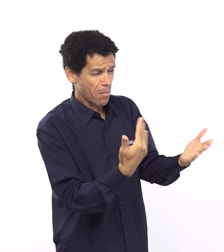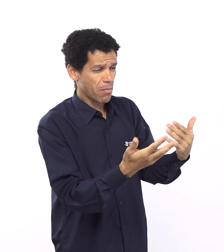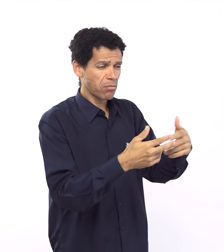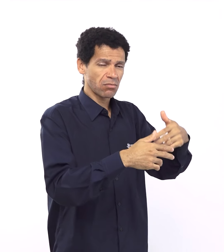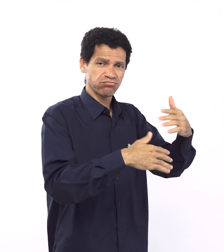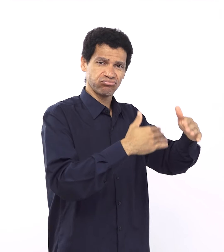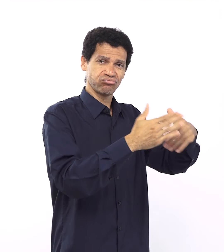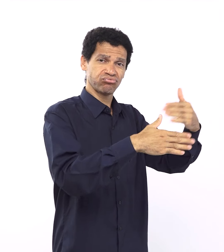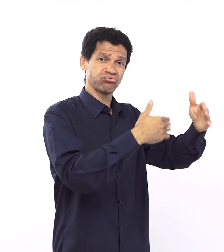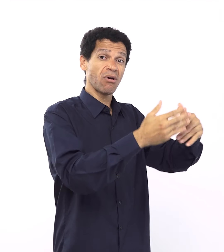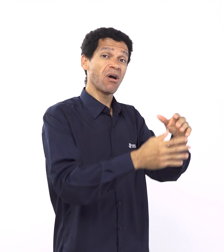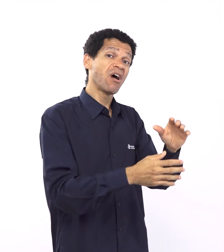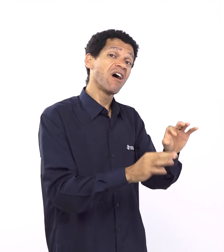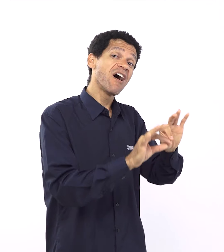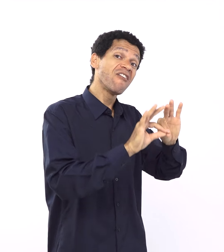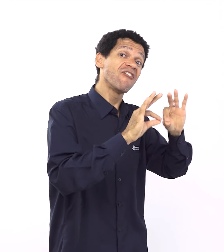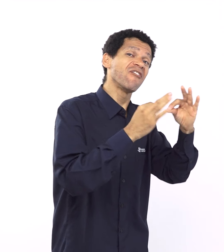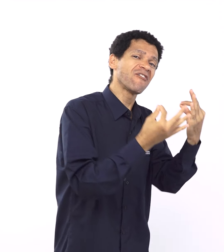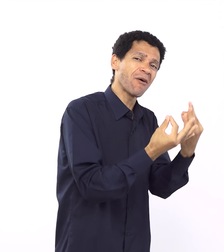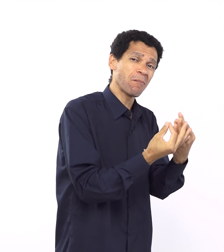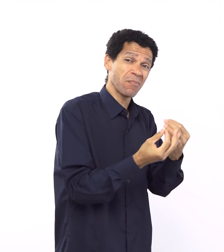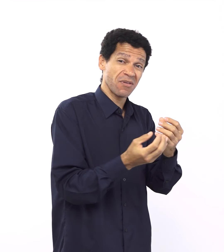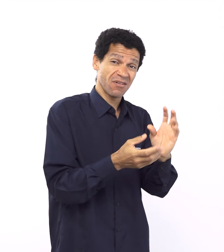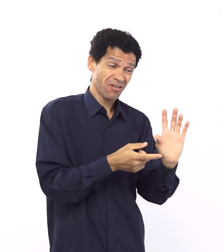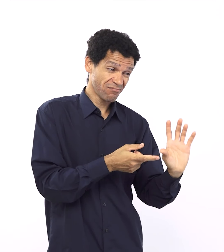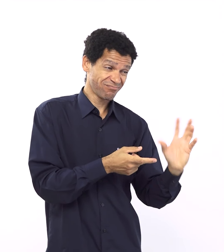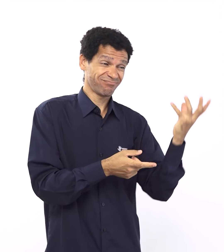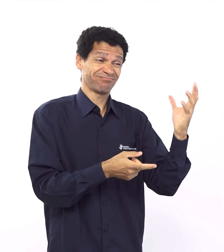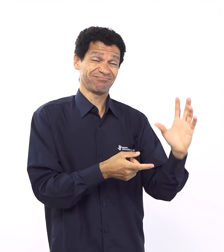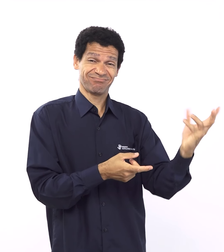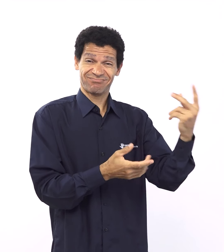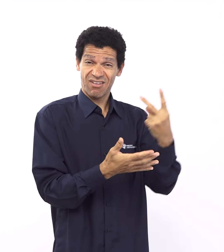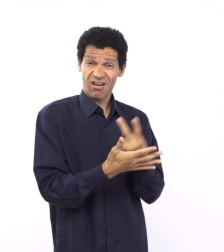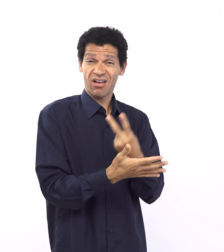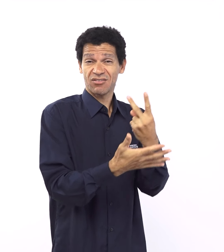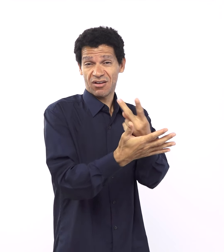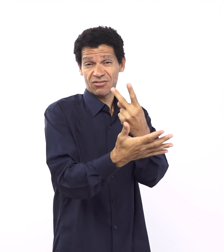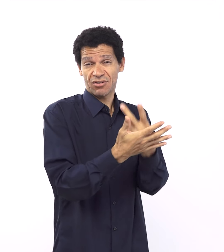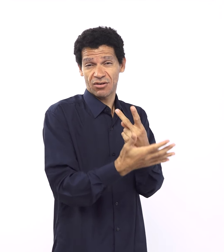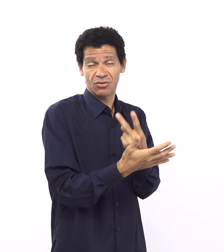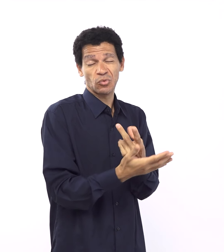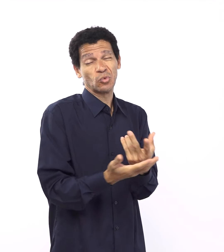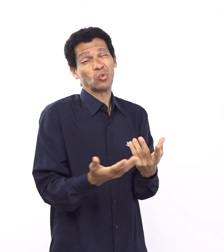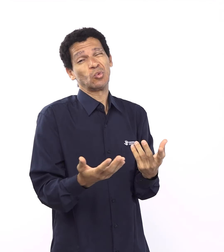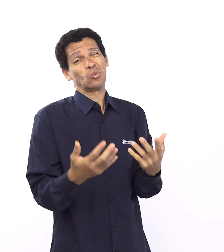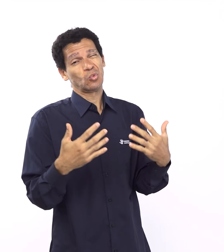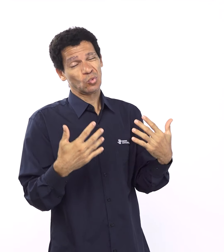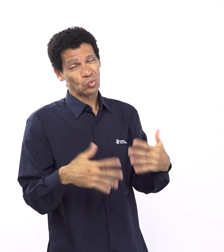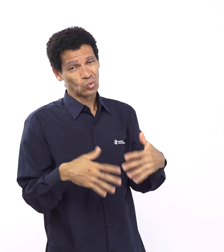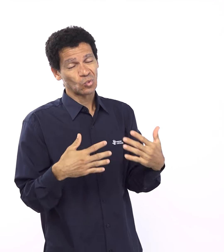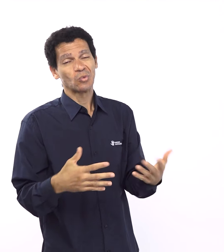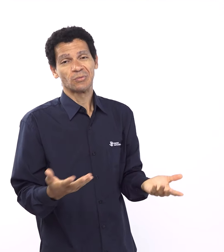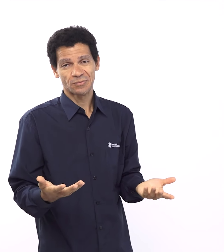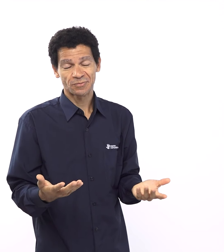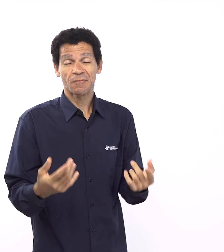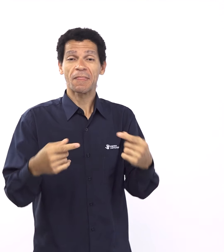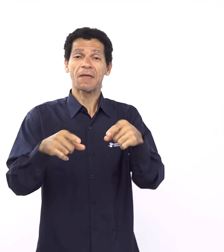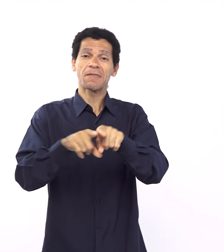meio do conto dele, ele começa a narrar os irmãos conversando sobre a divisão de terras que nem tem ainda, né,